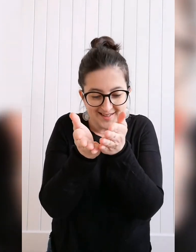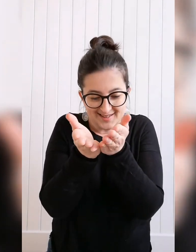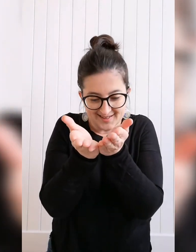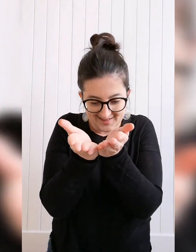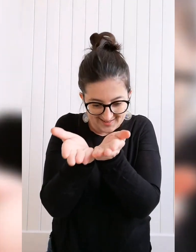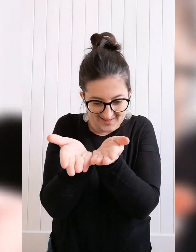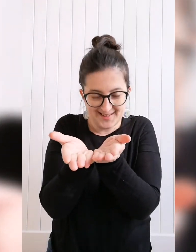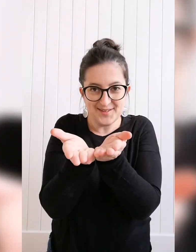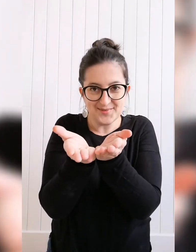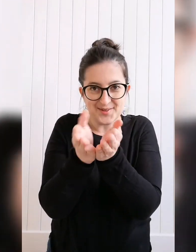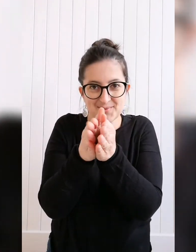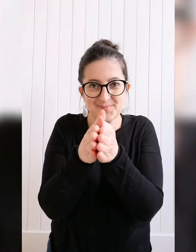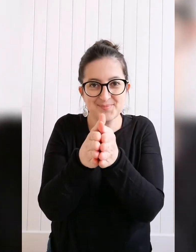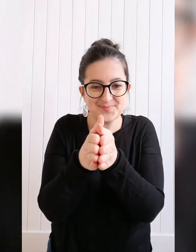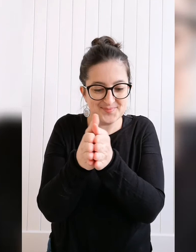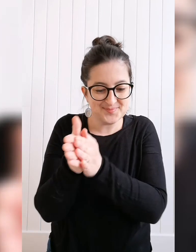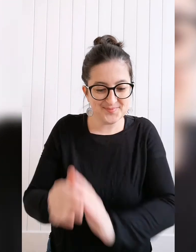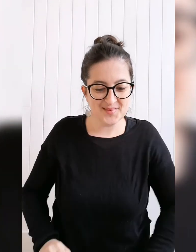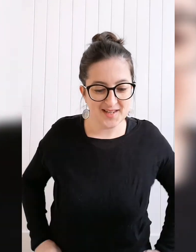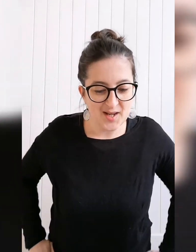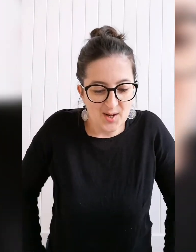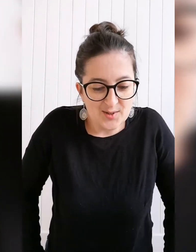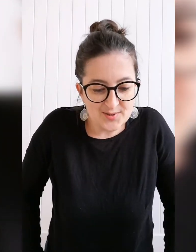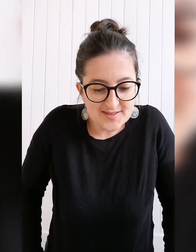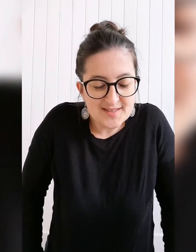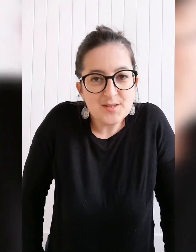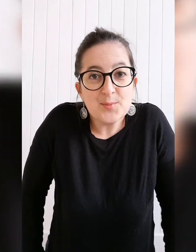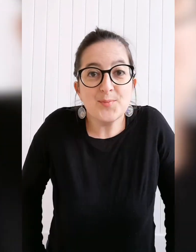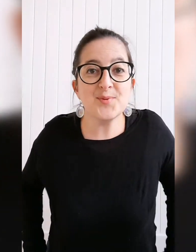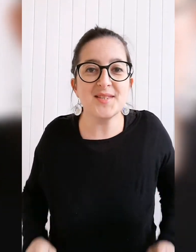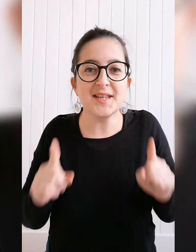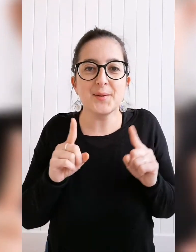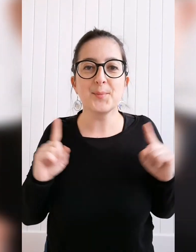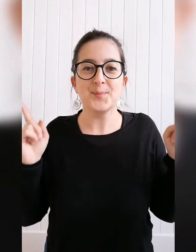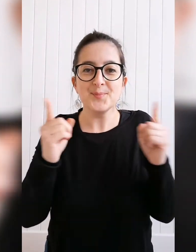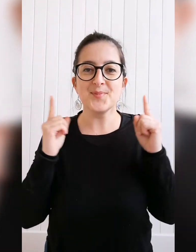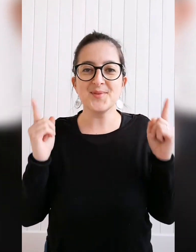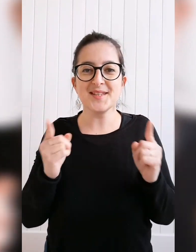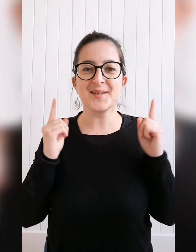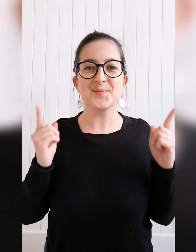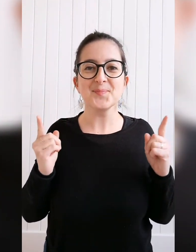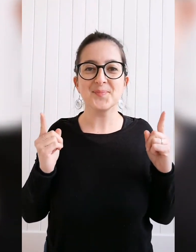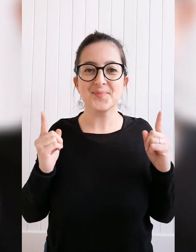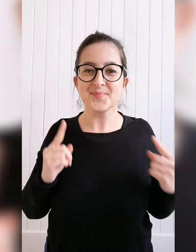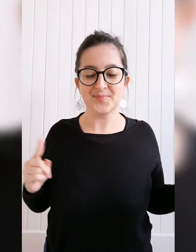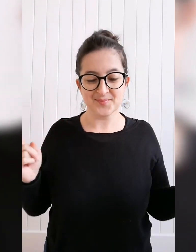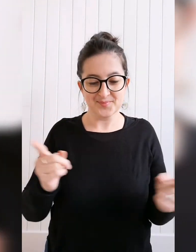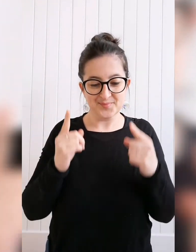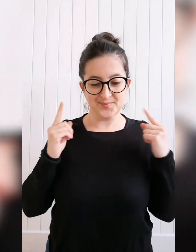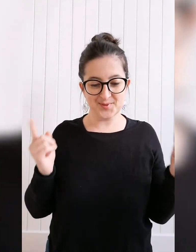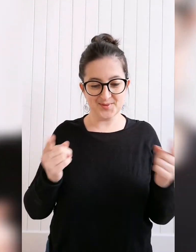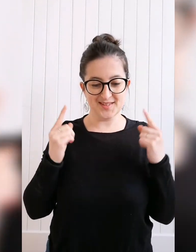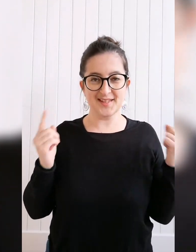Livre. Livre. Livre. signe « musique ». Musique. Musique.